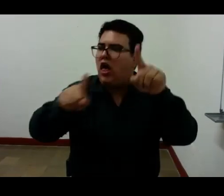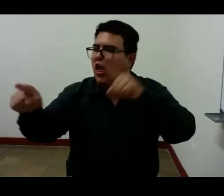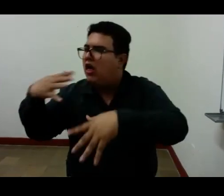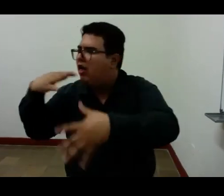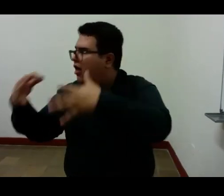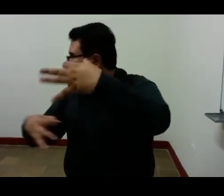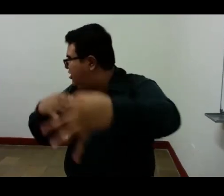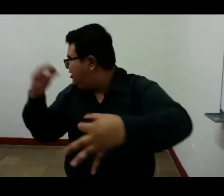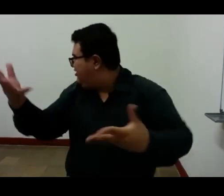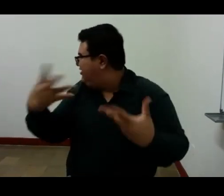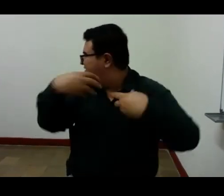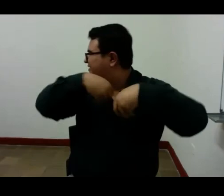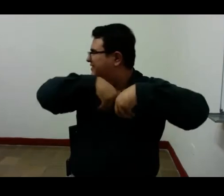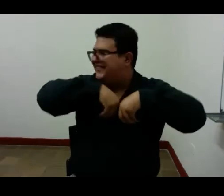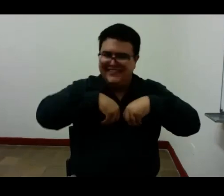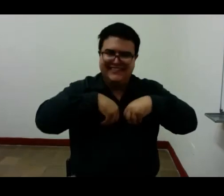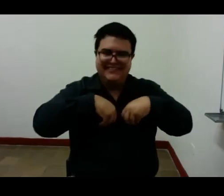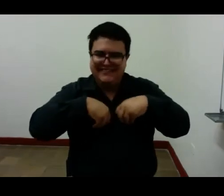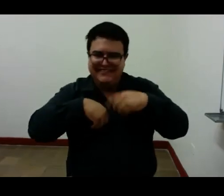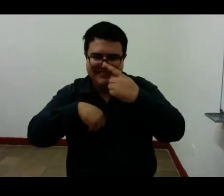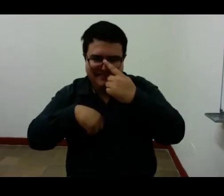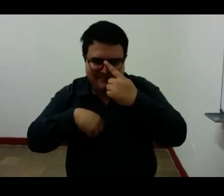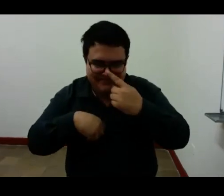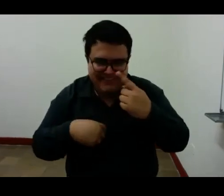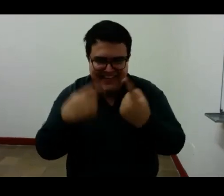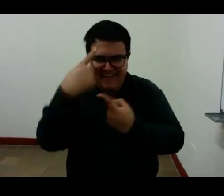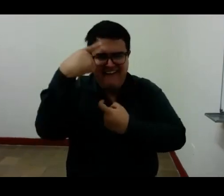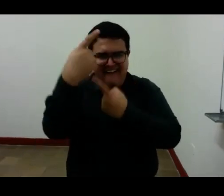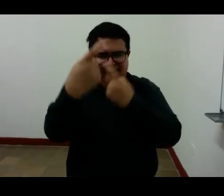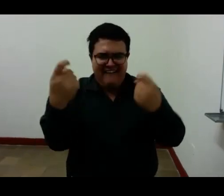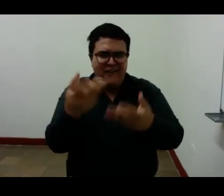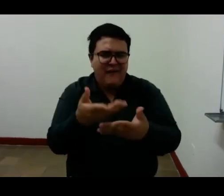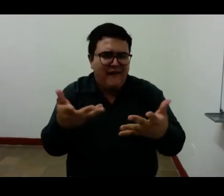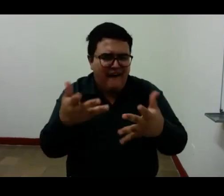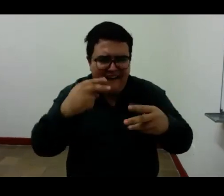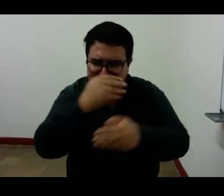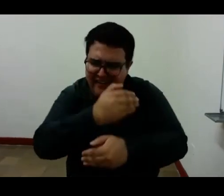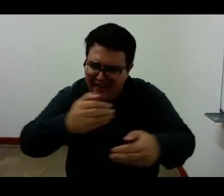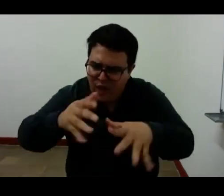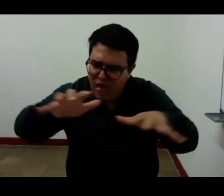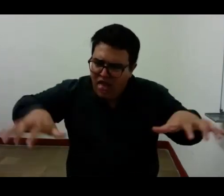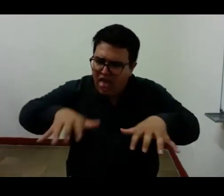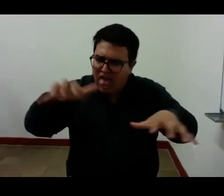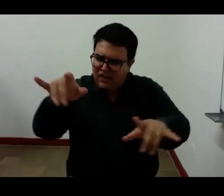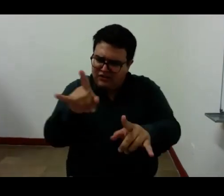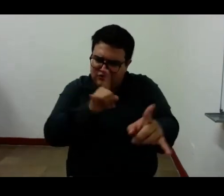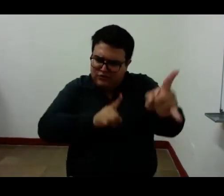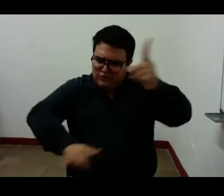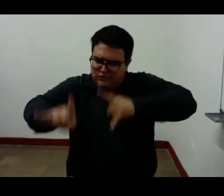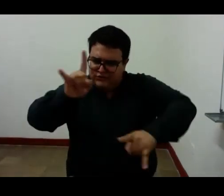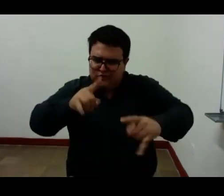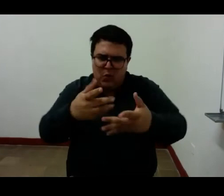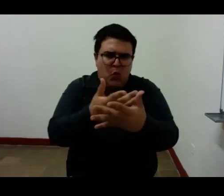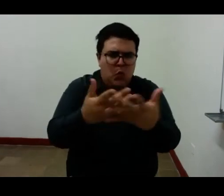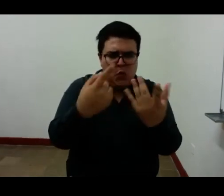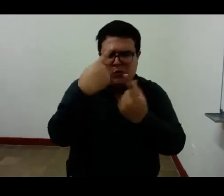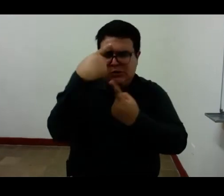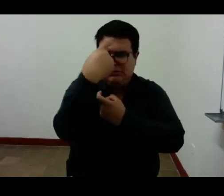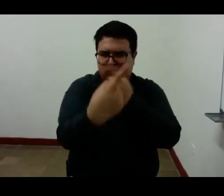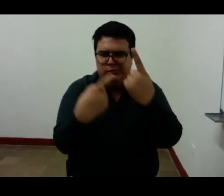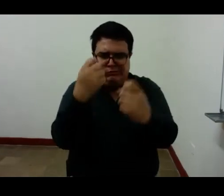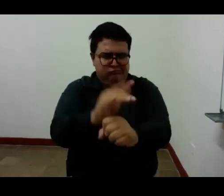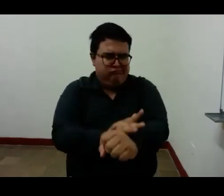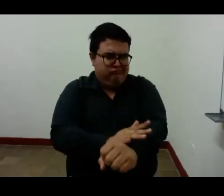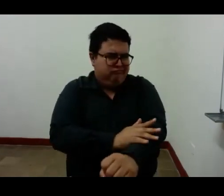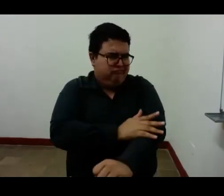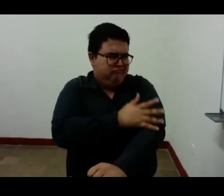perdón que yo sea vuelto niño y lo sea siempre sin que me importen los valores que los hombres dan a